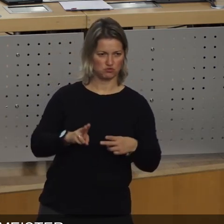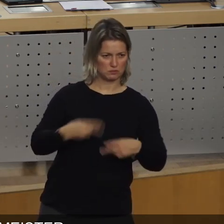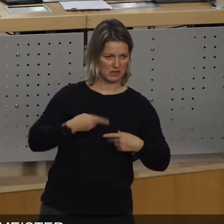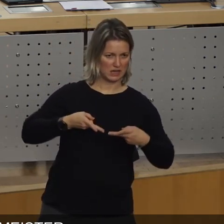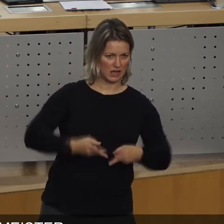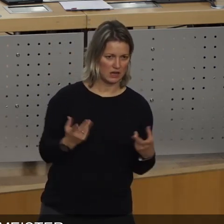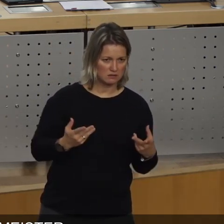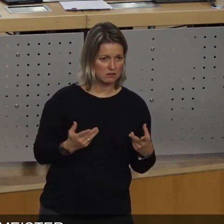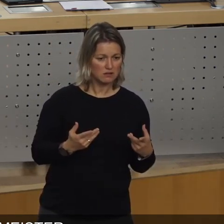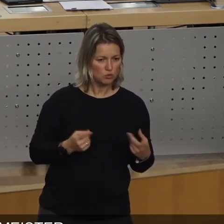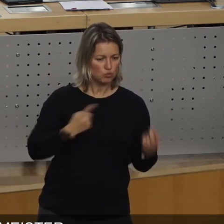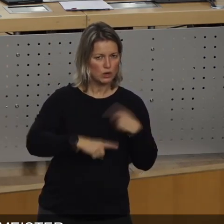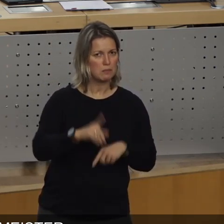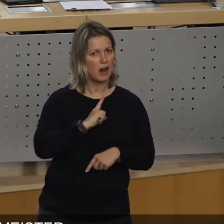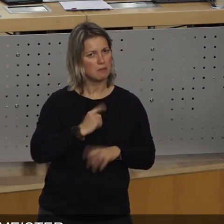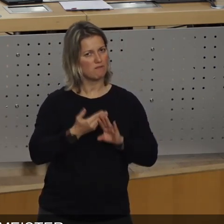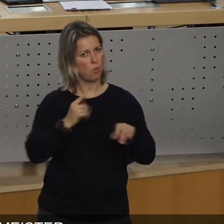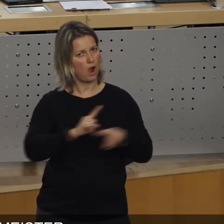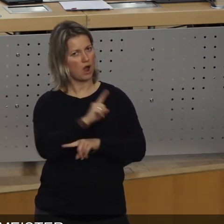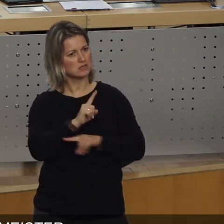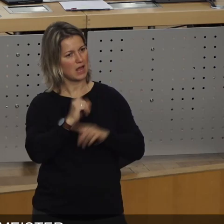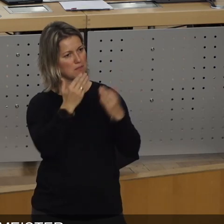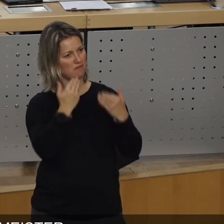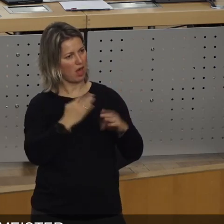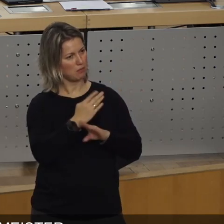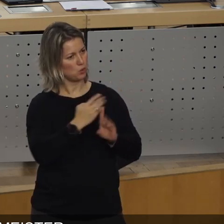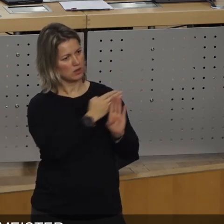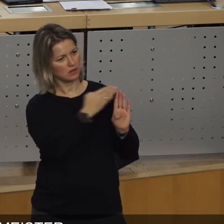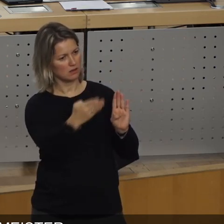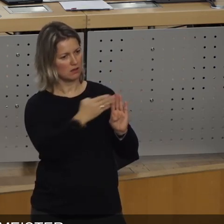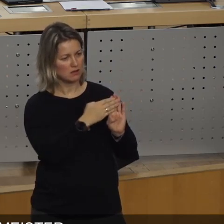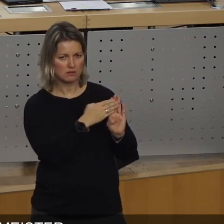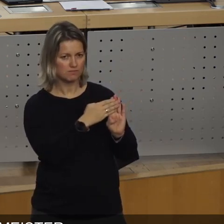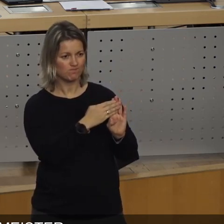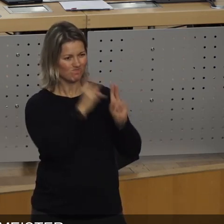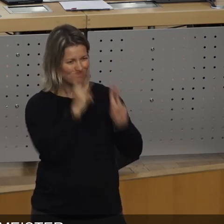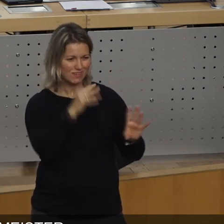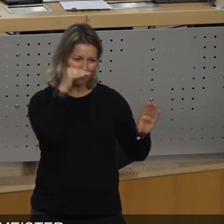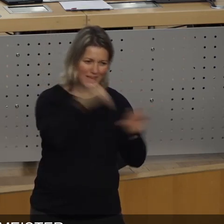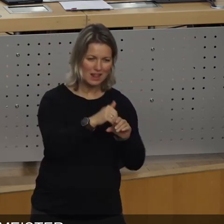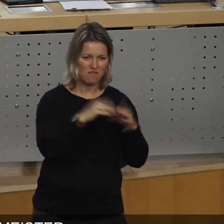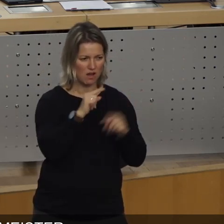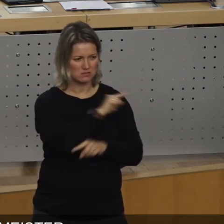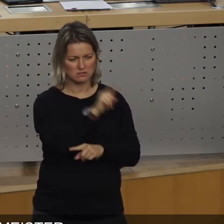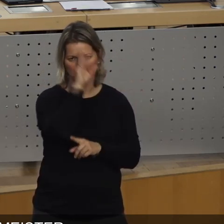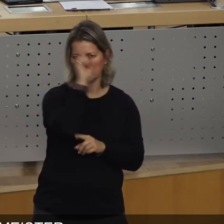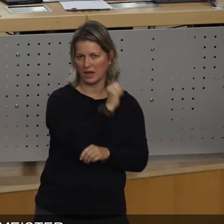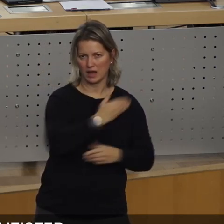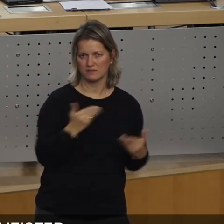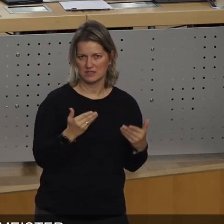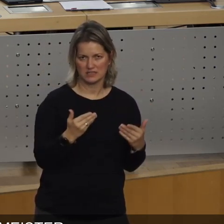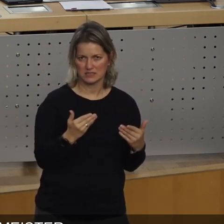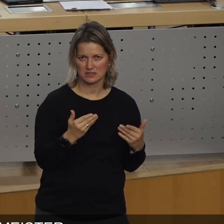Bewerbungsprozess, denn die nicht verstanden haben, was der Inhalt dieser Bewerbung war, uns in diesem